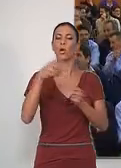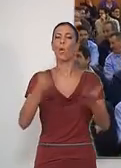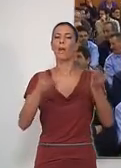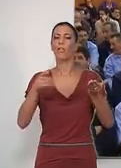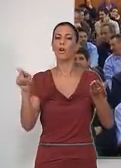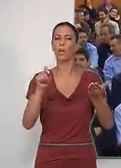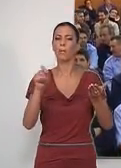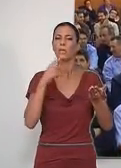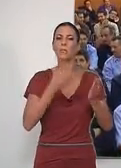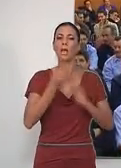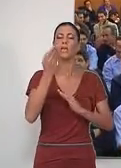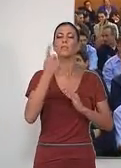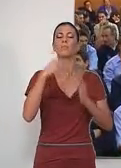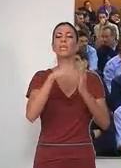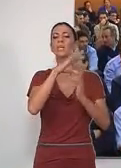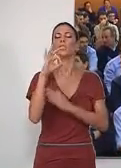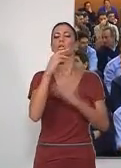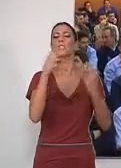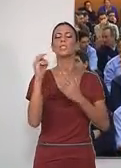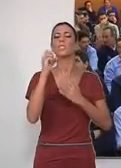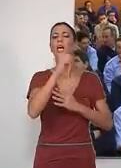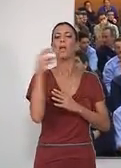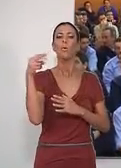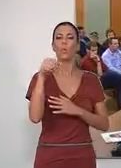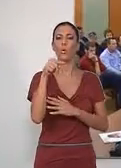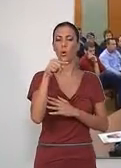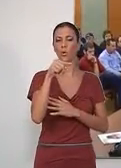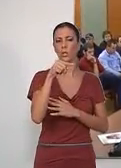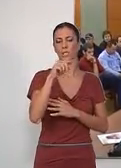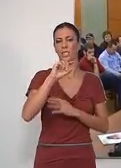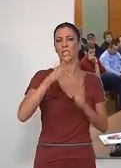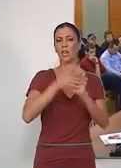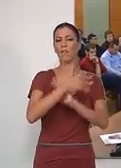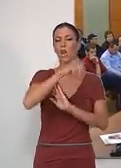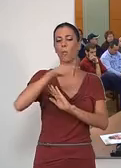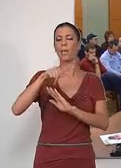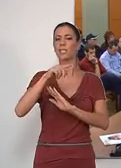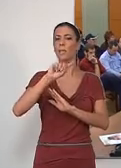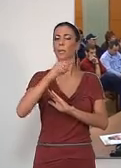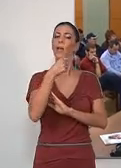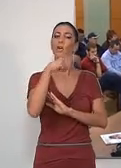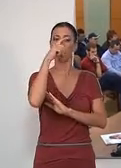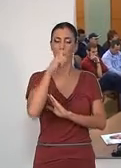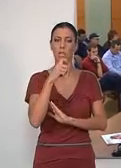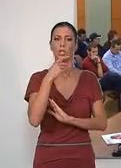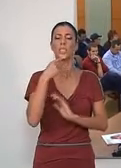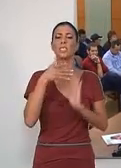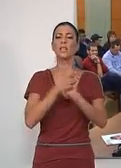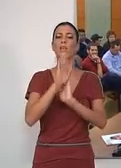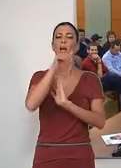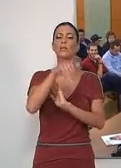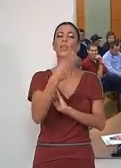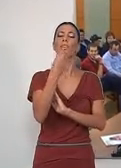mes ascendió a 2.580 euros en el segundo trimestre del año, lo que supone un descenso 0